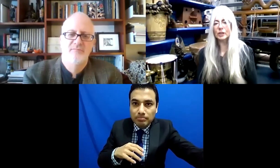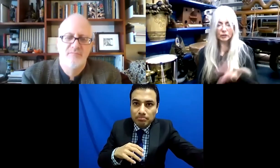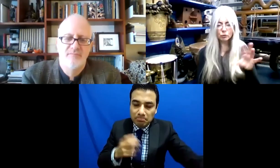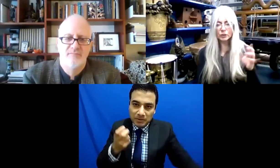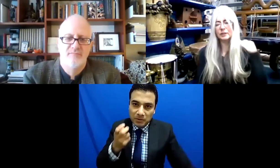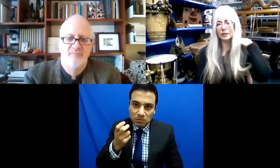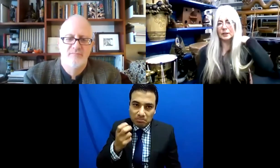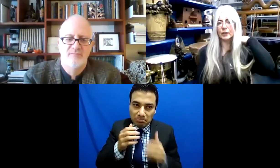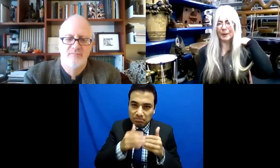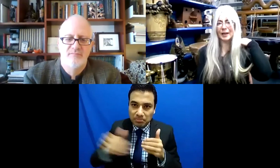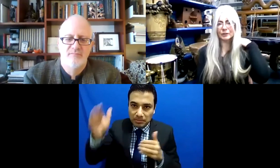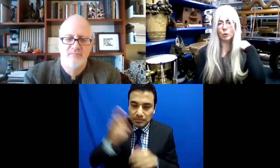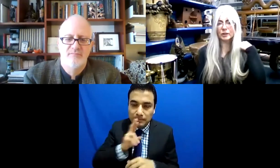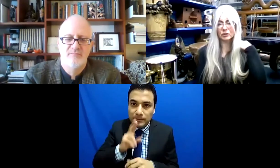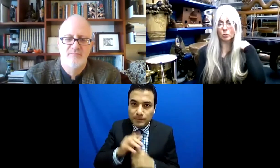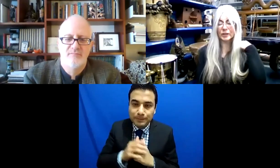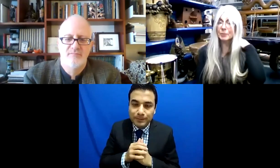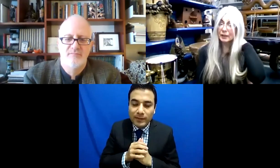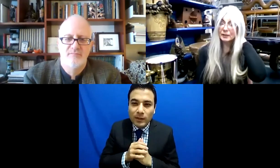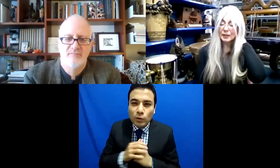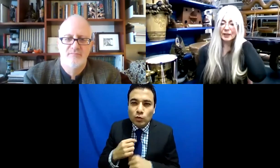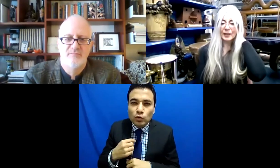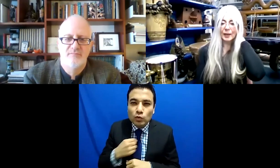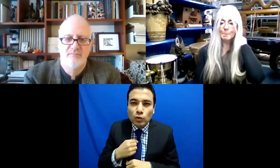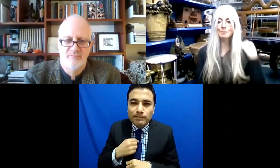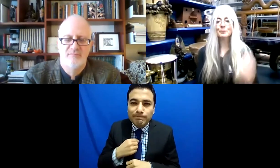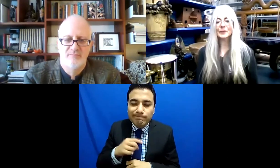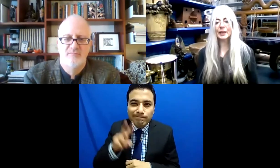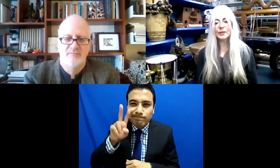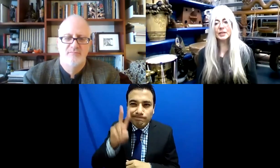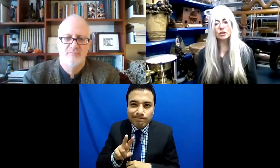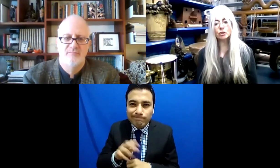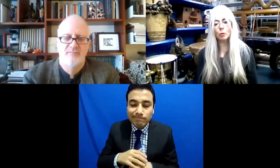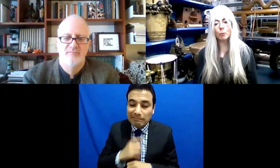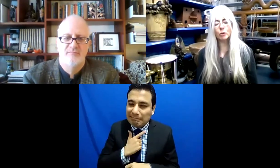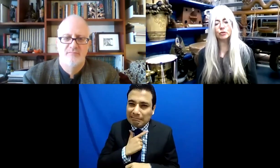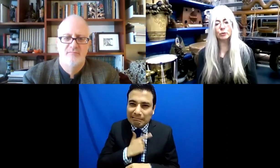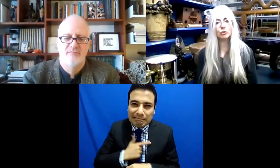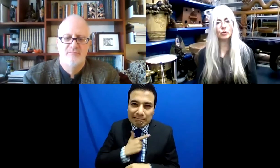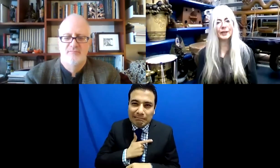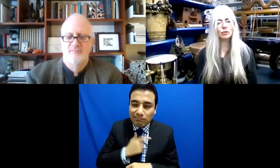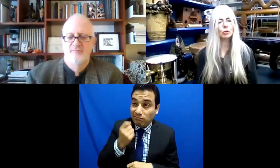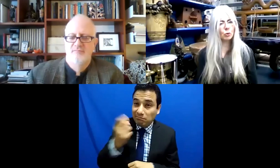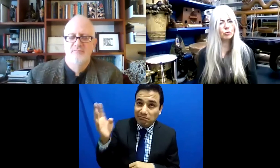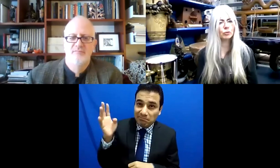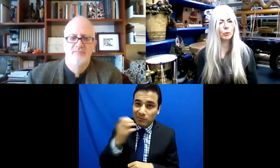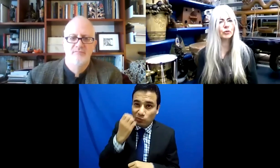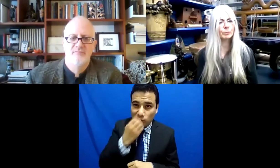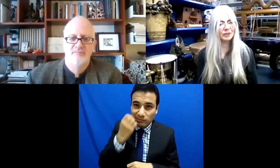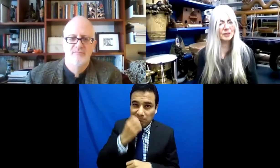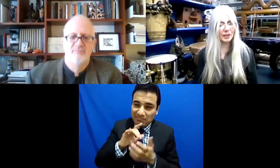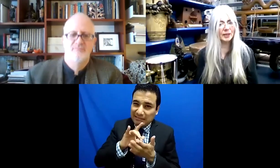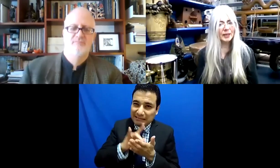me dio realmente mucho gusto y estoy agradecido con ellos porque pude expandir